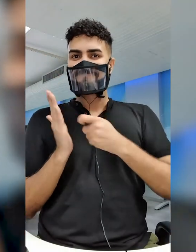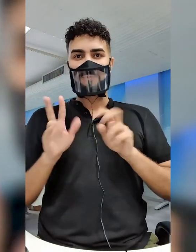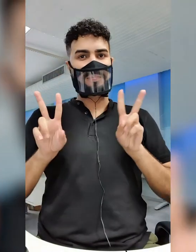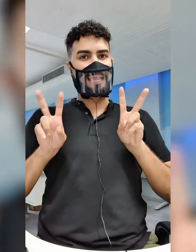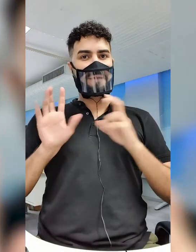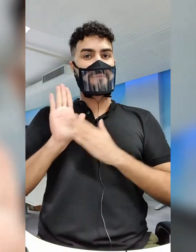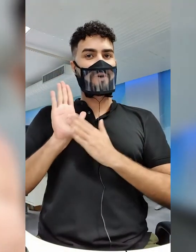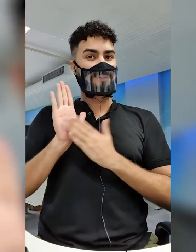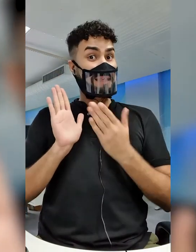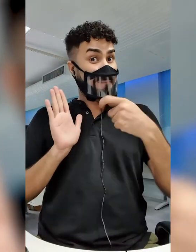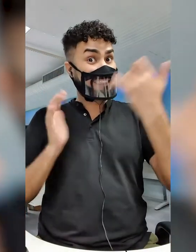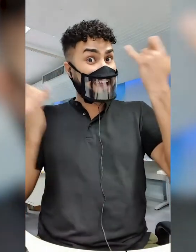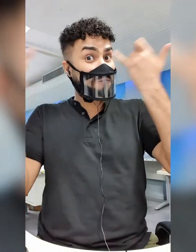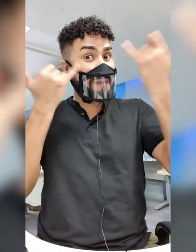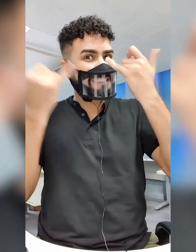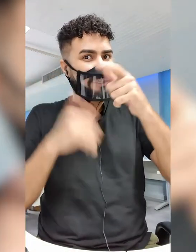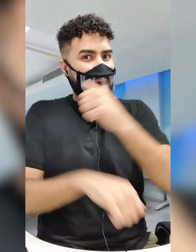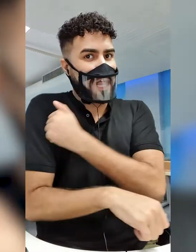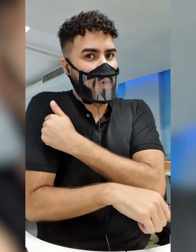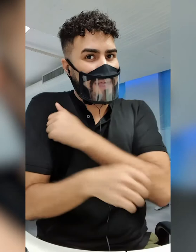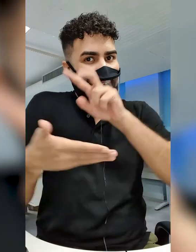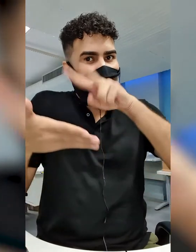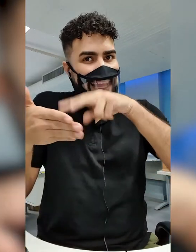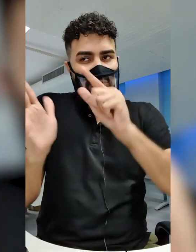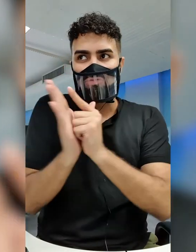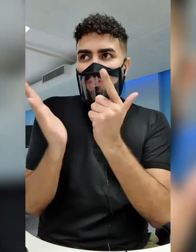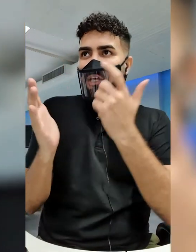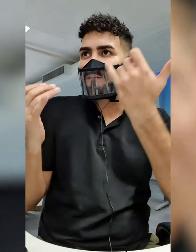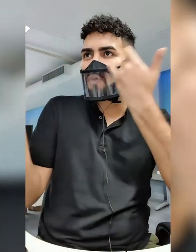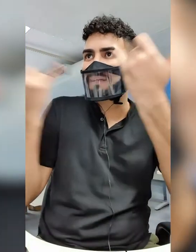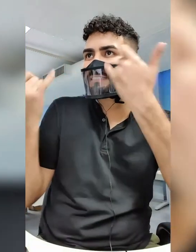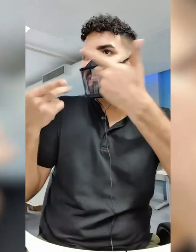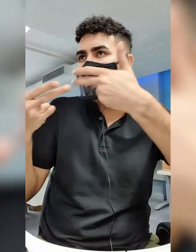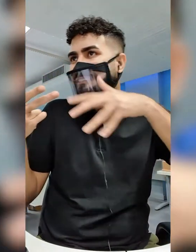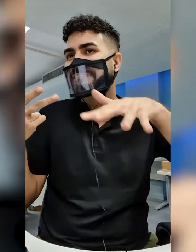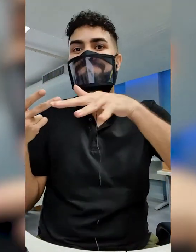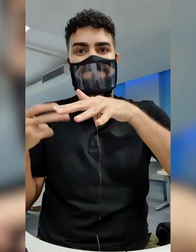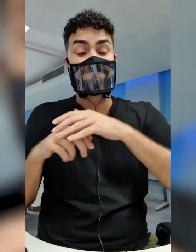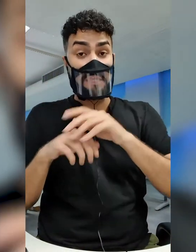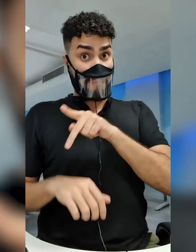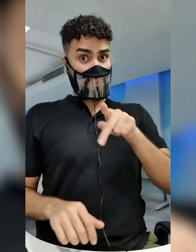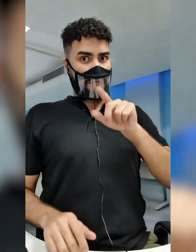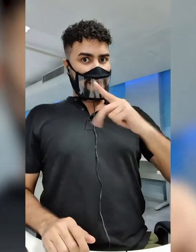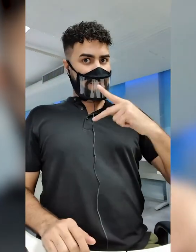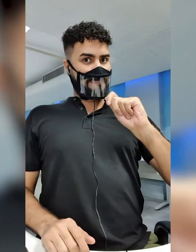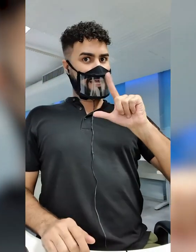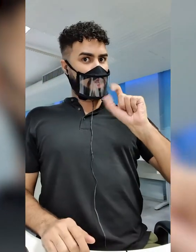Para isso, o aluno tem que estar bem informado, lendo notícias e textos sobre atualidades. A professora Paloma